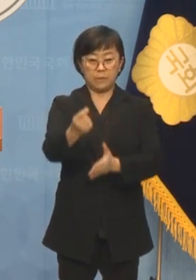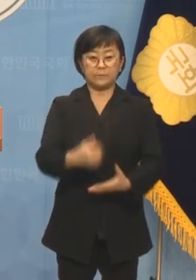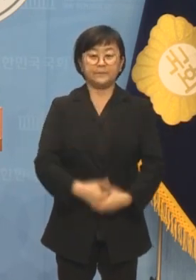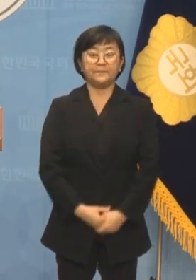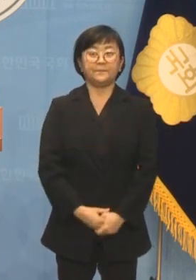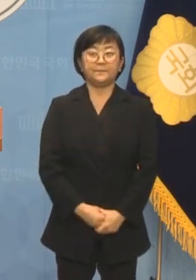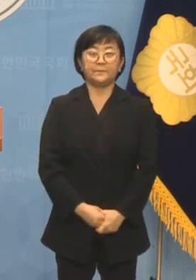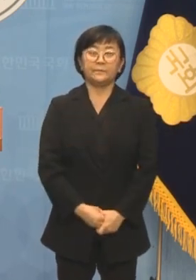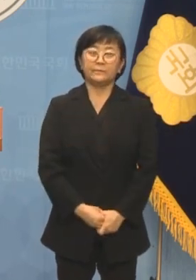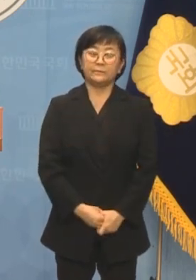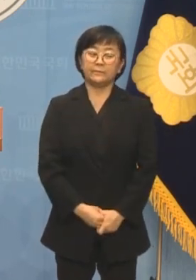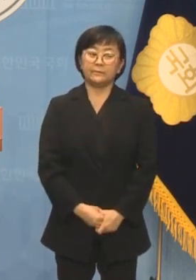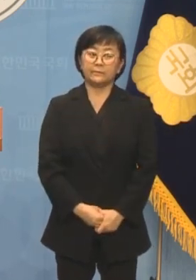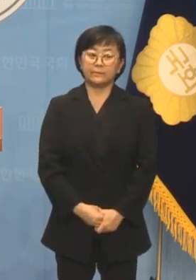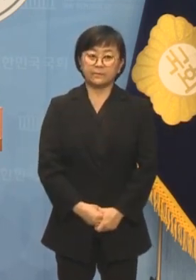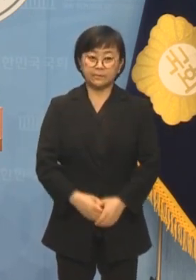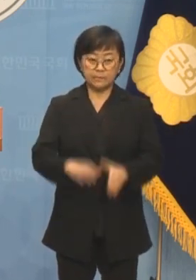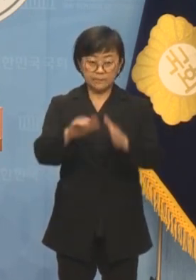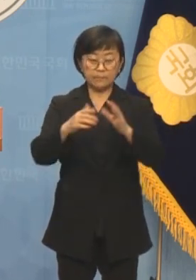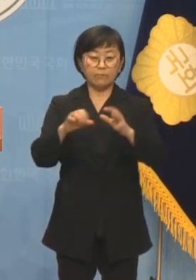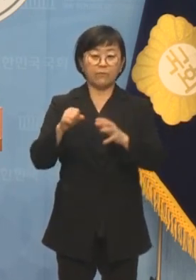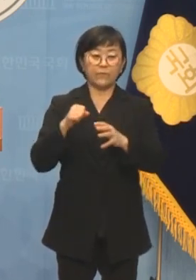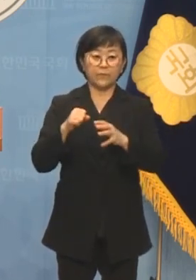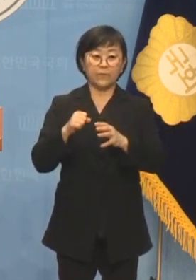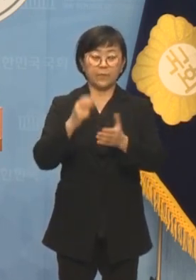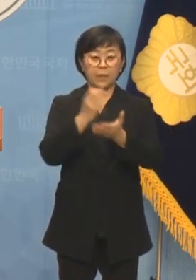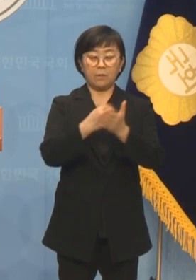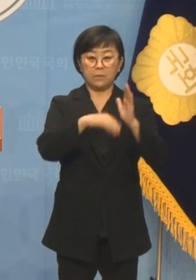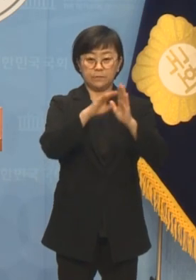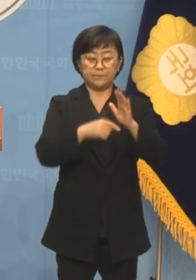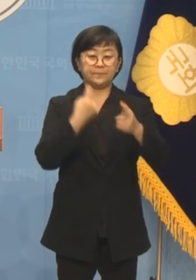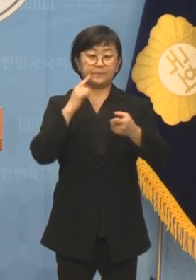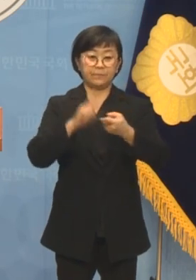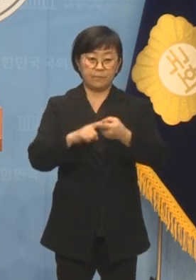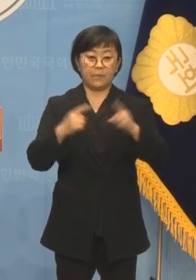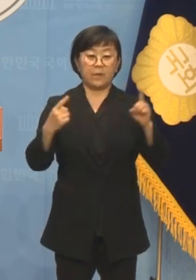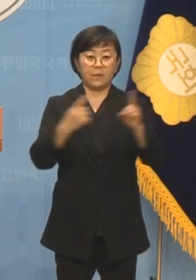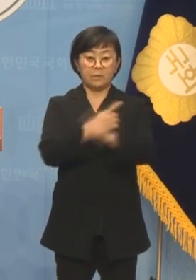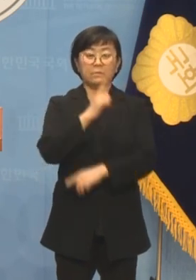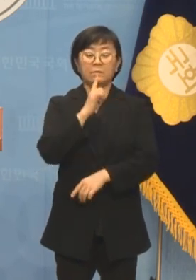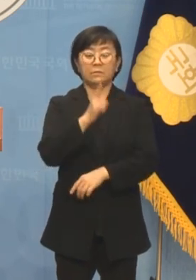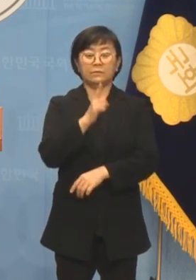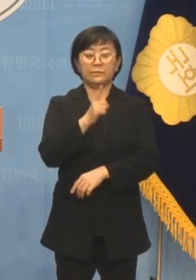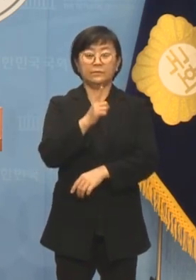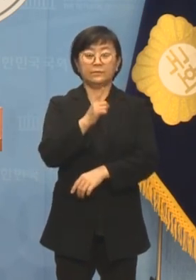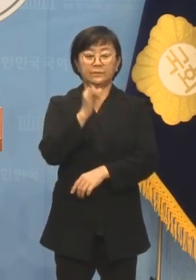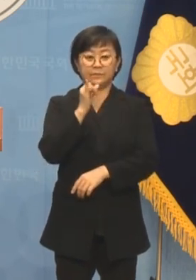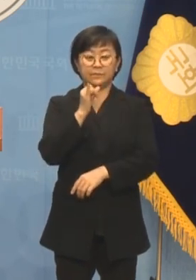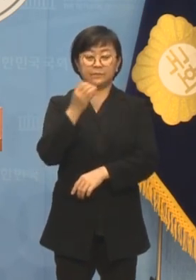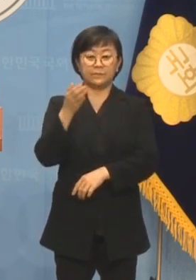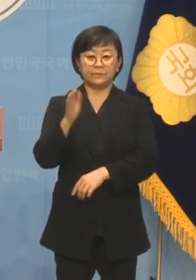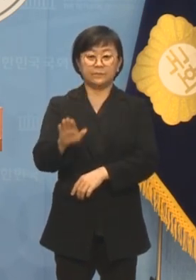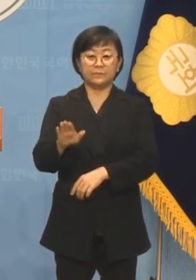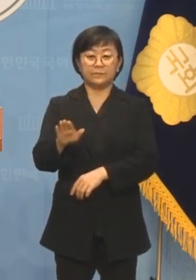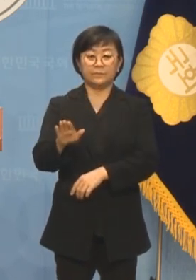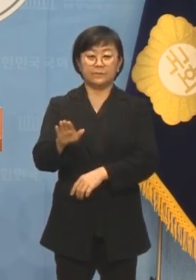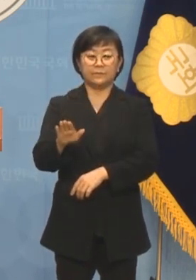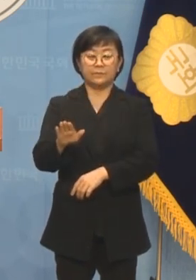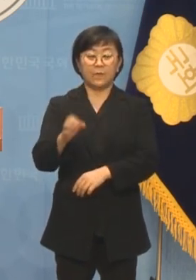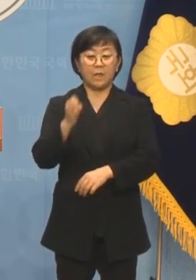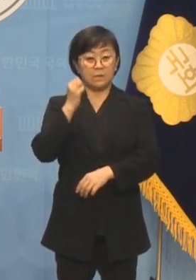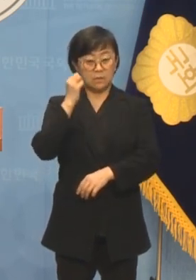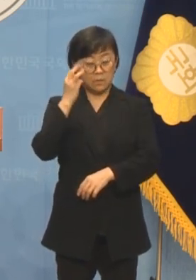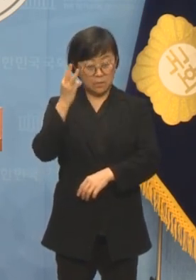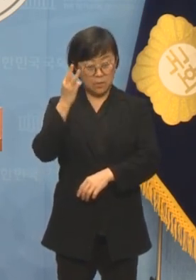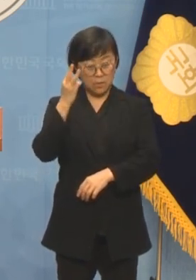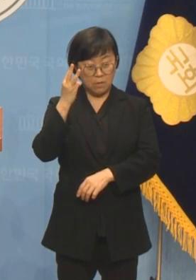당시 국민의힘은 법안이 합리적으로 개정되었다라고 말했으면서 3개월도